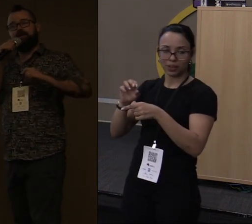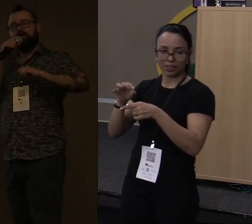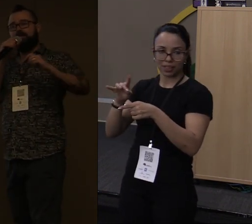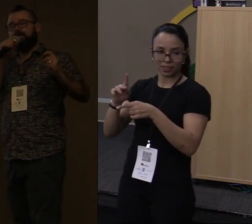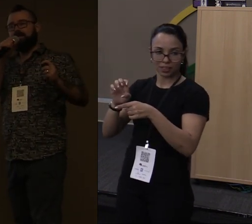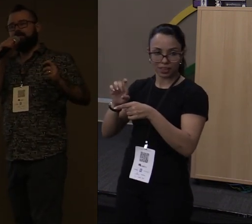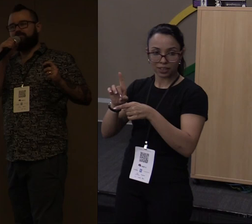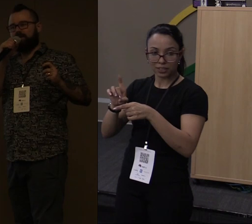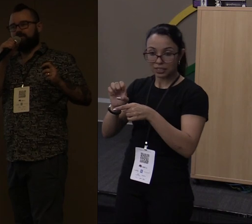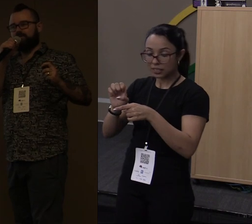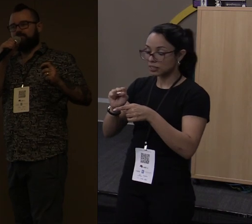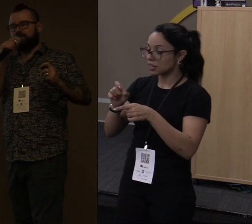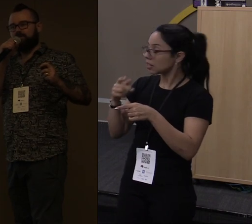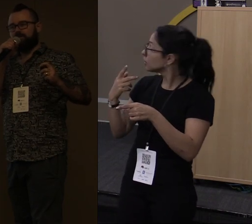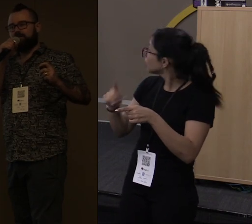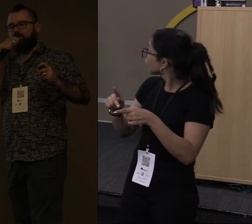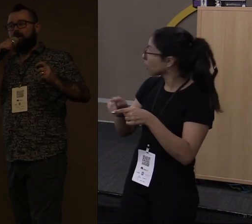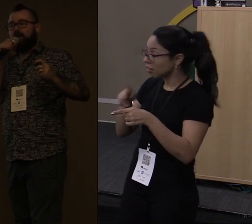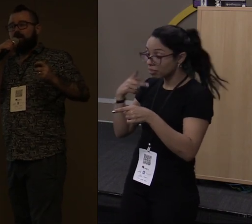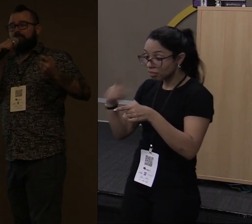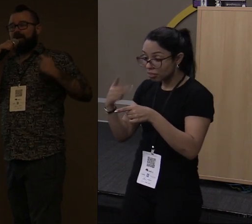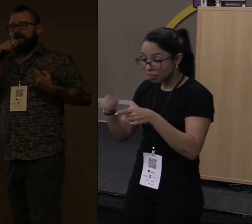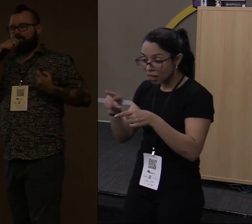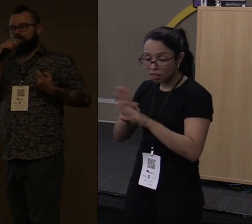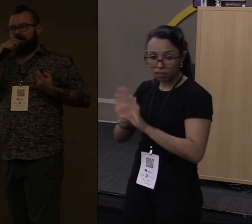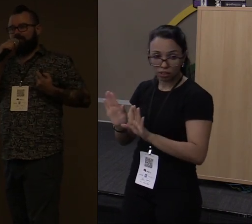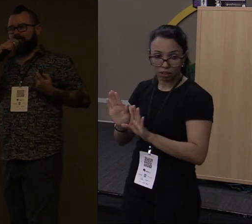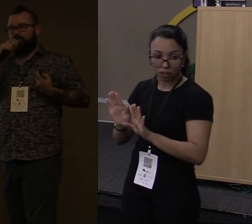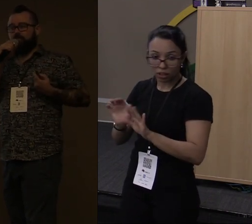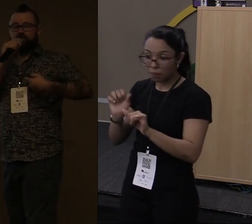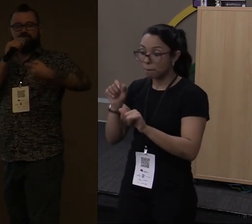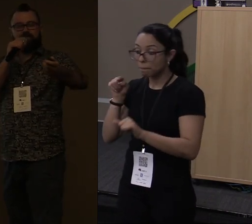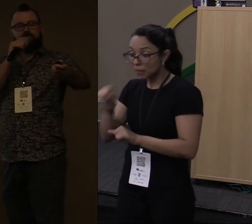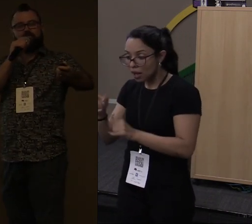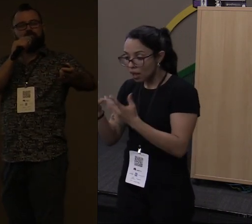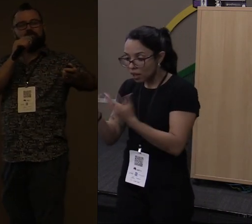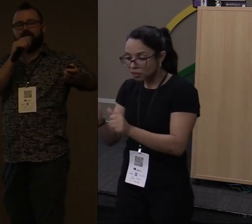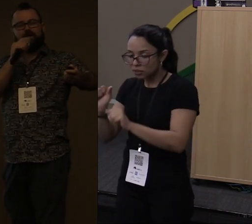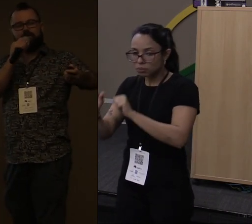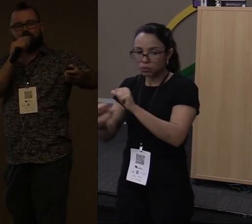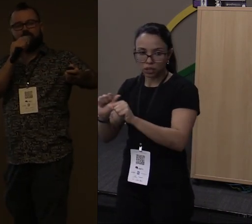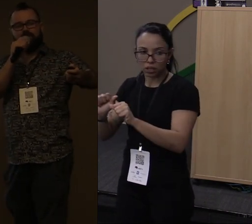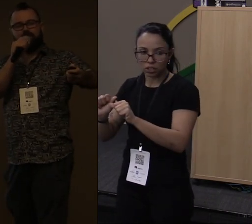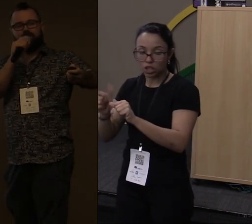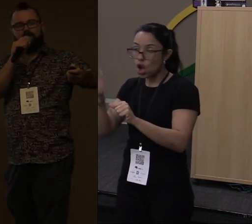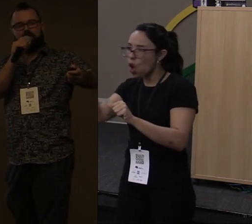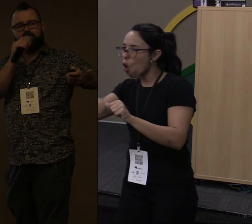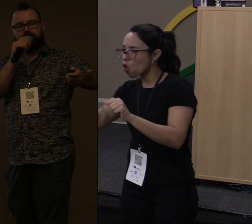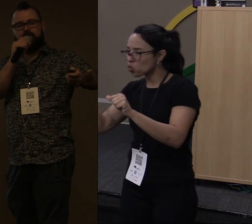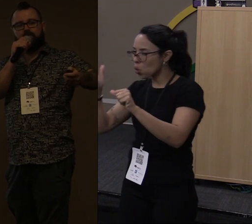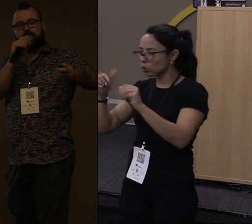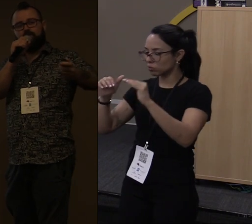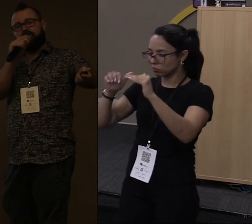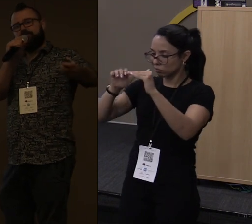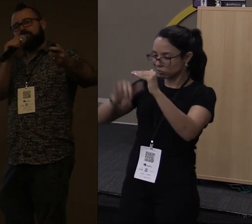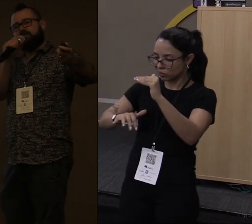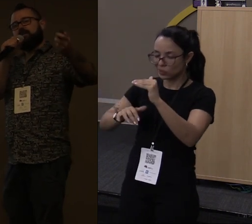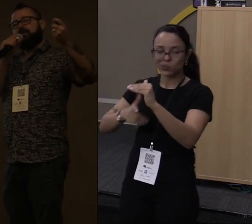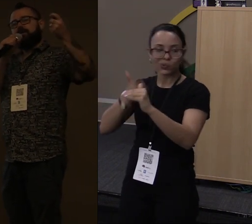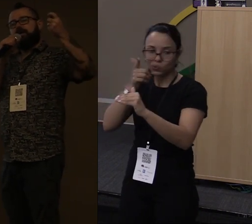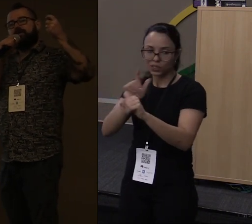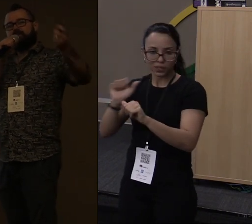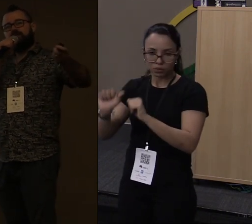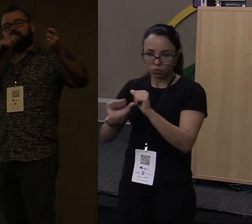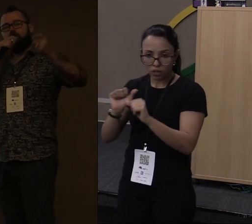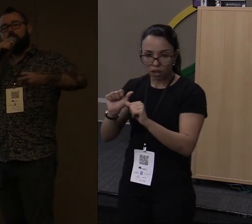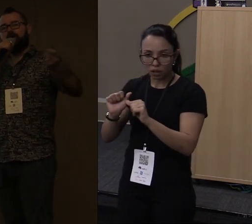vetor é dela e ninguém mais mexe. Então, para ela é mutável, para o restante do mundo ninguém mais consegue alterar ao mesmo tempo. Então não existe